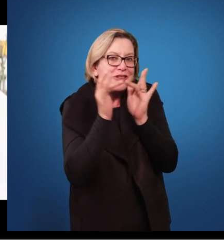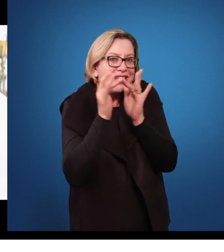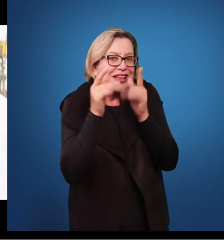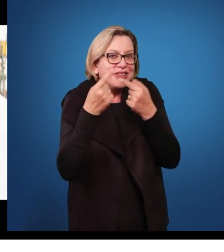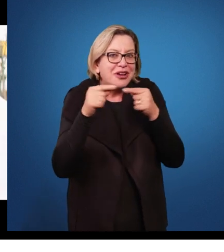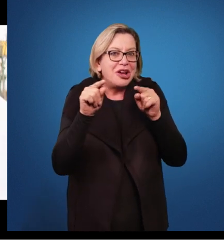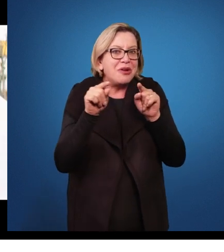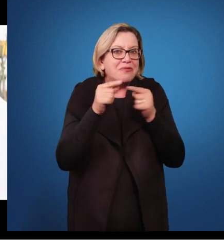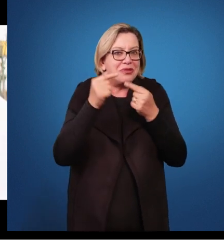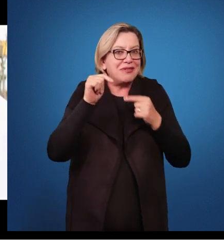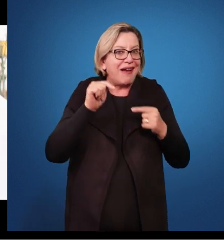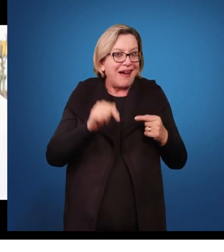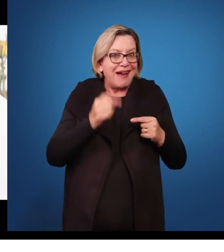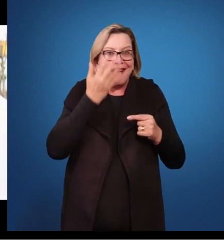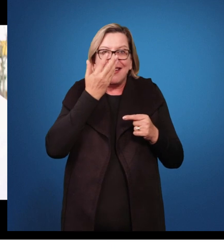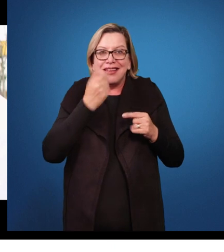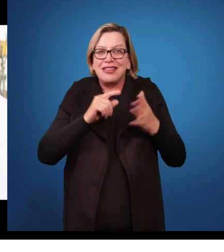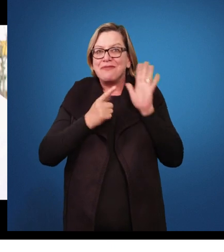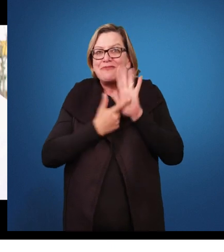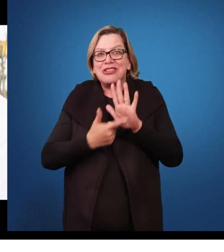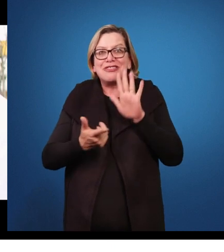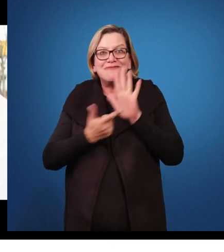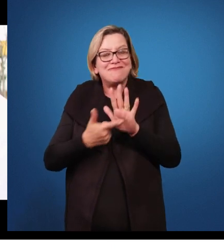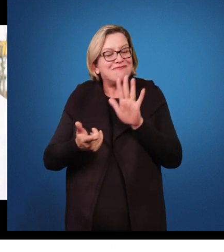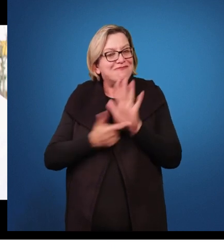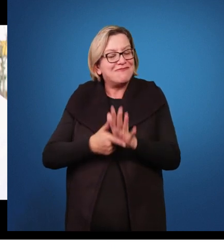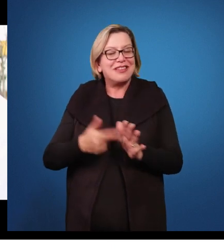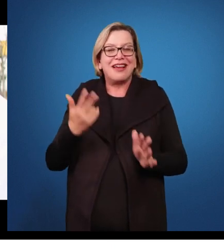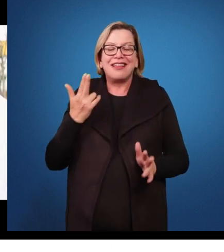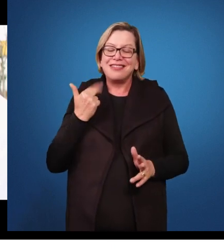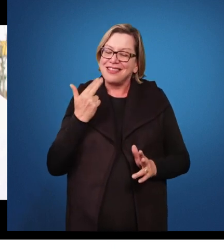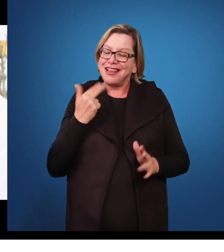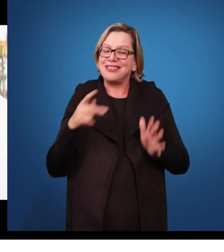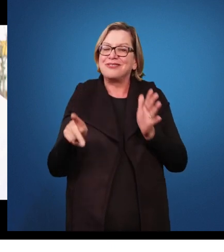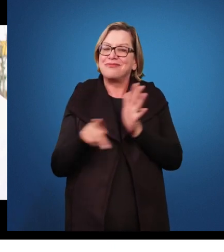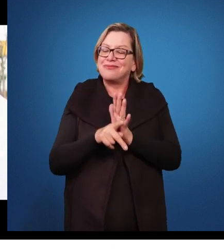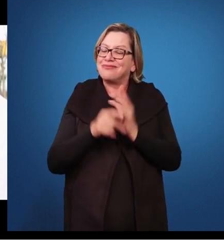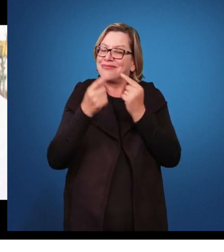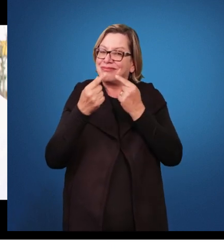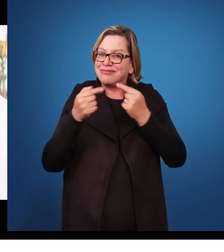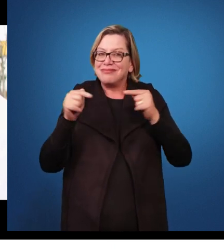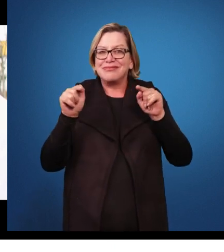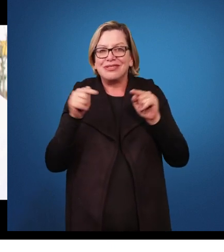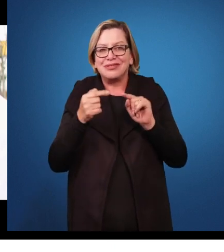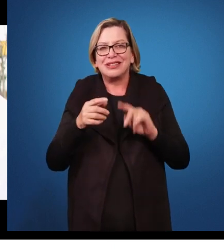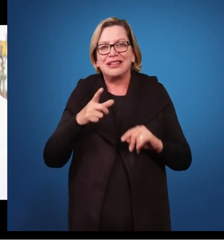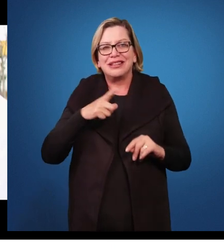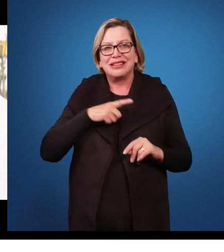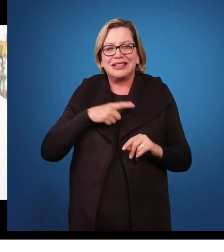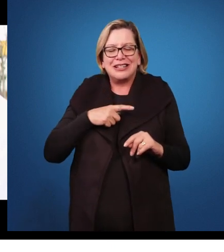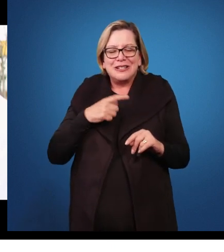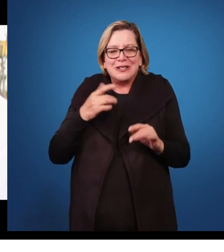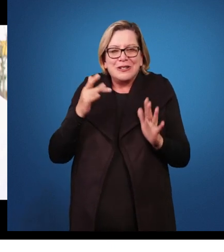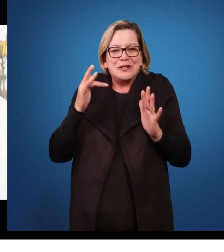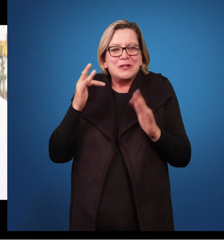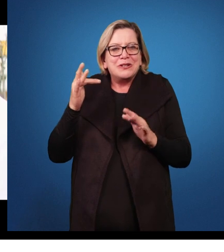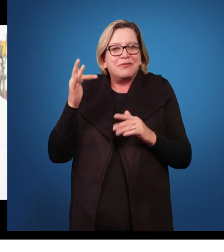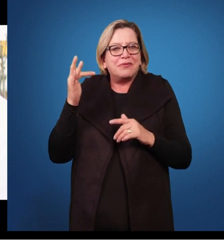mostrar-me, demonstrar o tempo inteiro um interesse musical. Ela ter, por exemplo, sensibilidade aos sons, ela